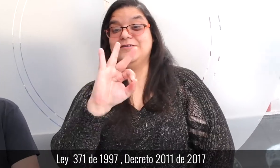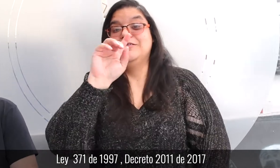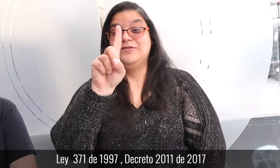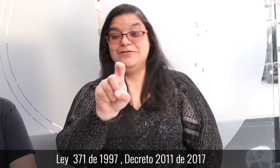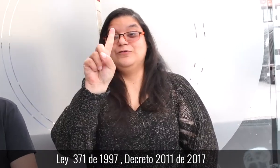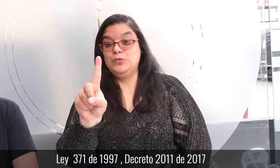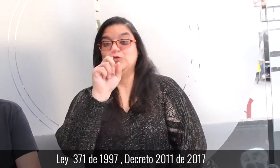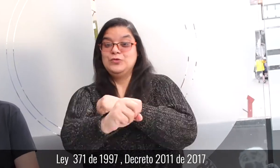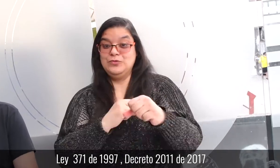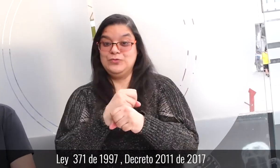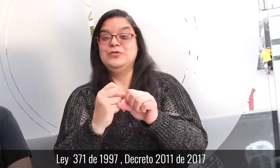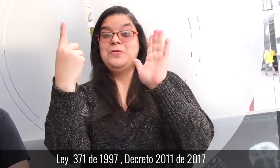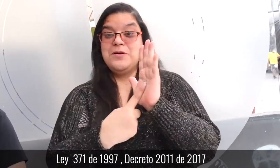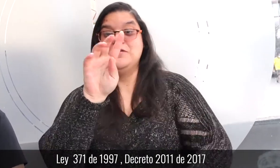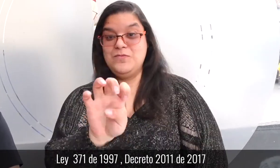Ley 371 de 1997,